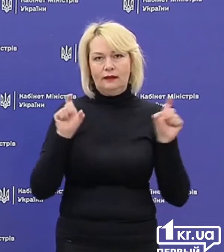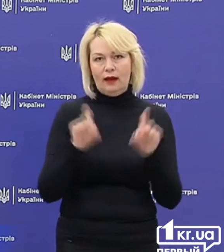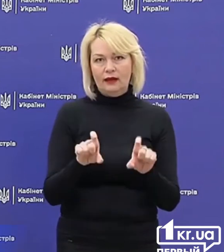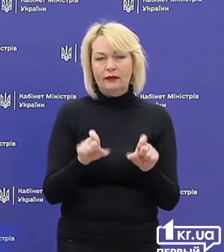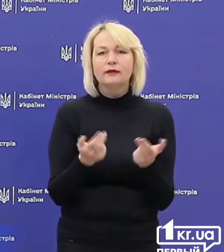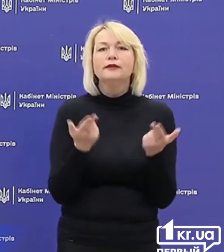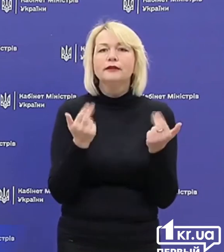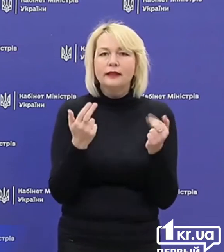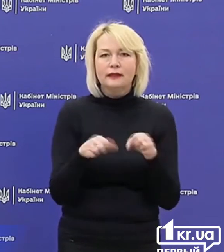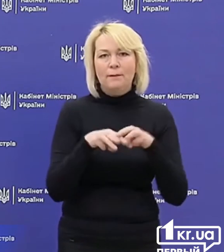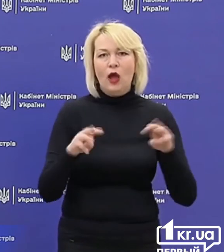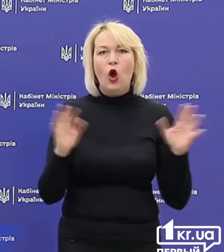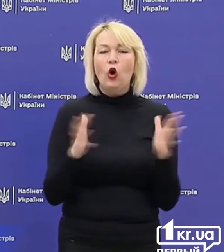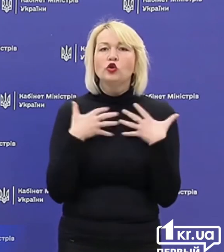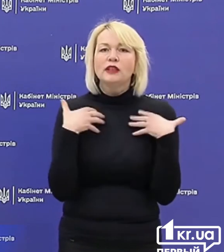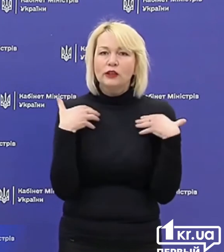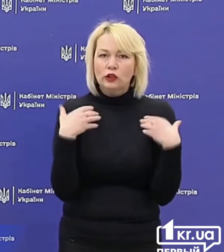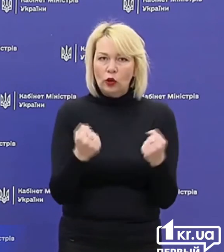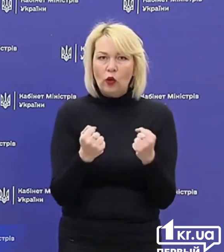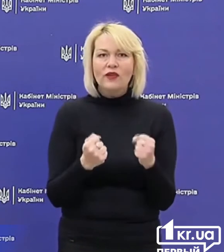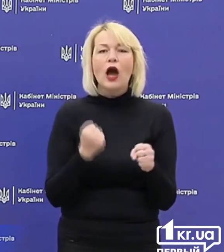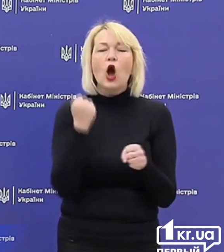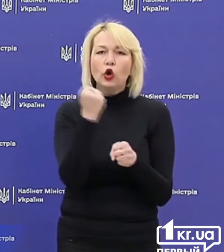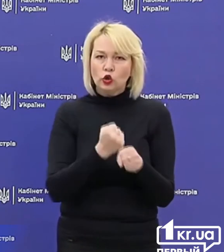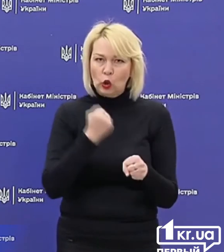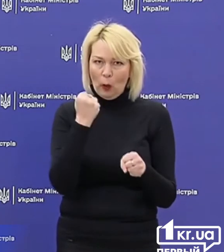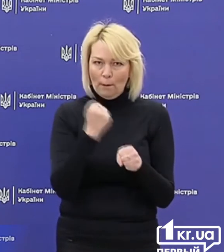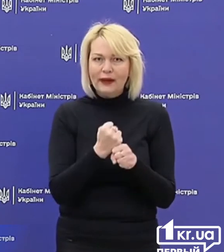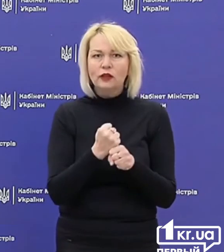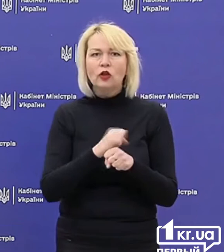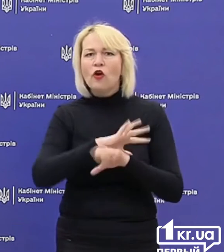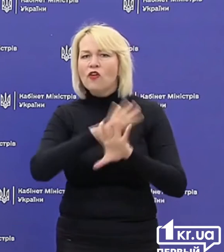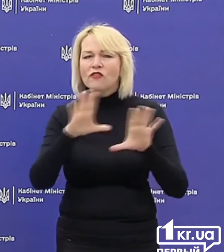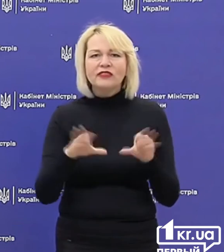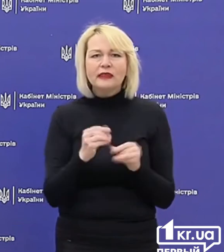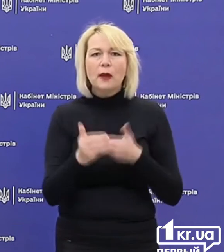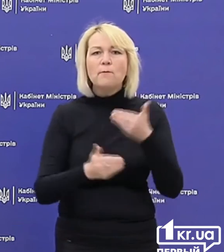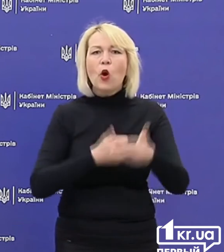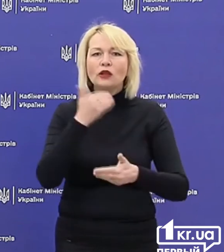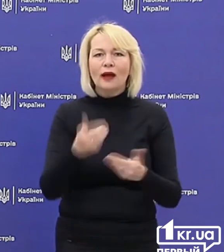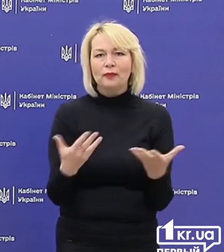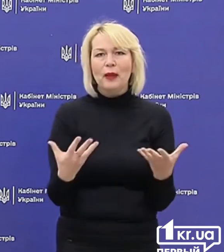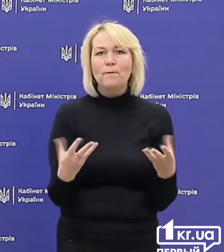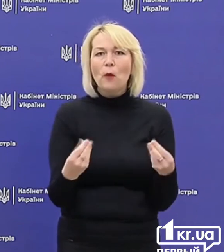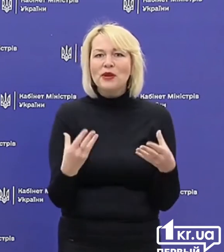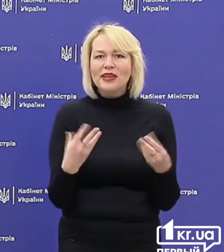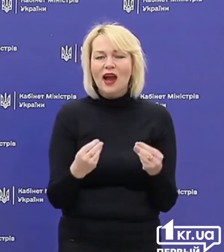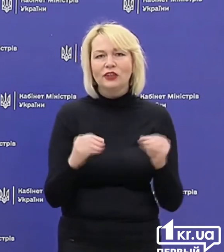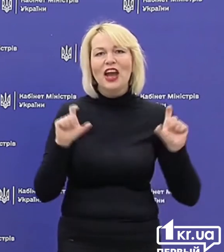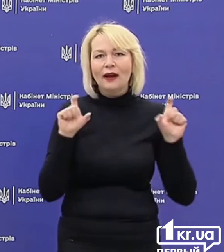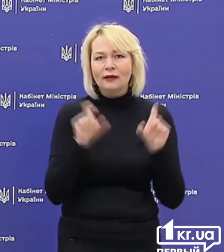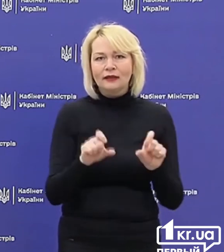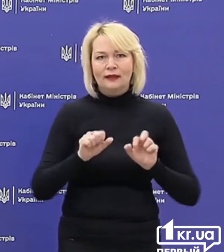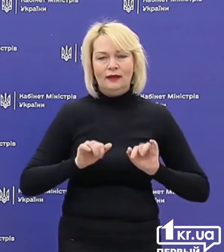Дійсно, Міністерство охорони здоров'я розробило всі ці наші поетапні пом'якшення карантинних